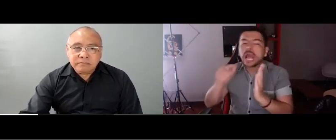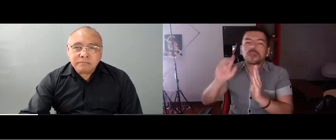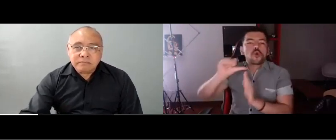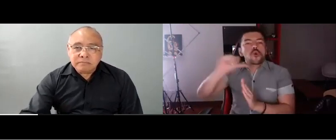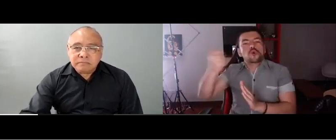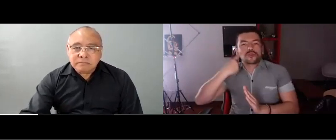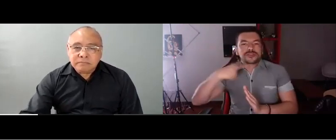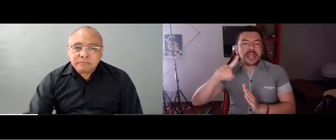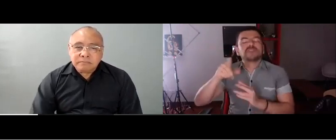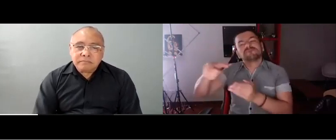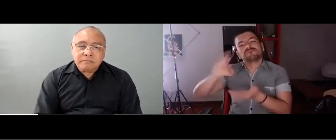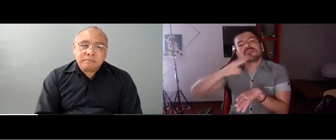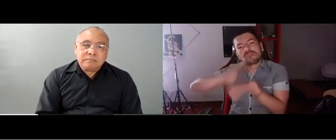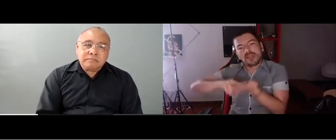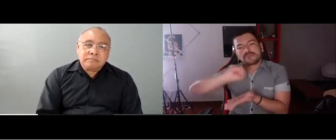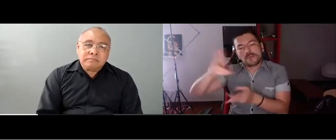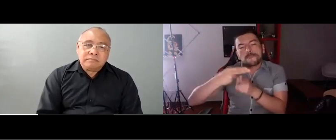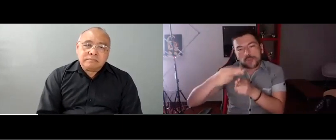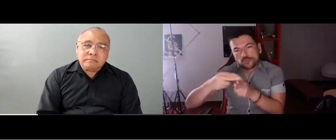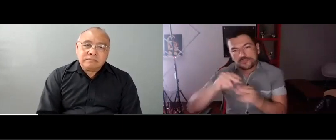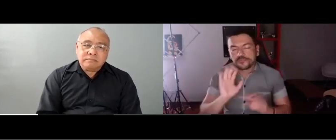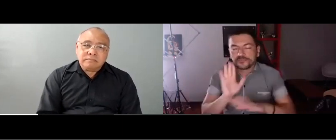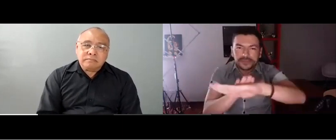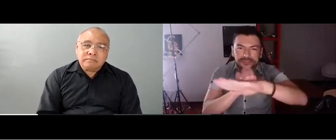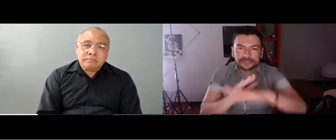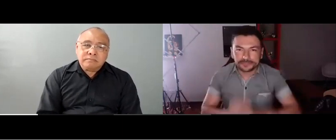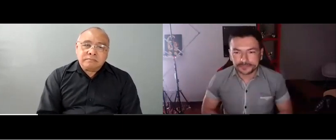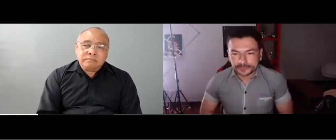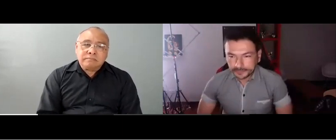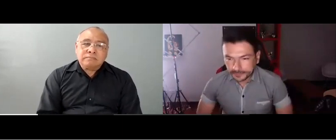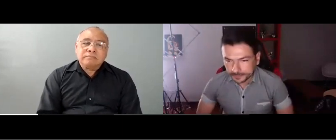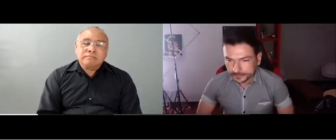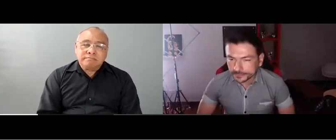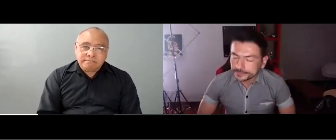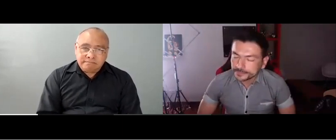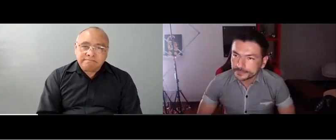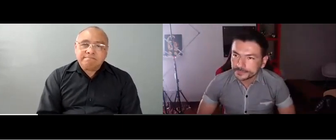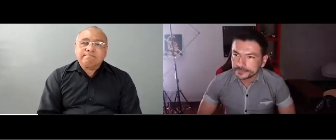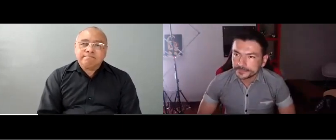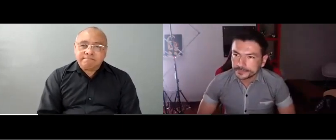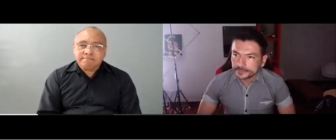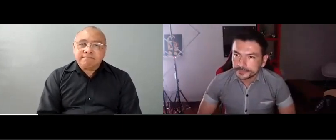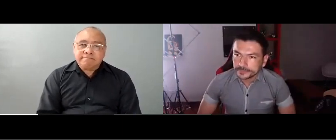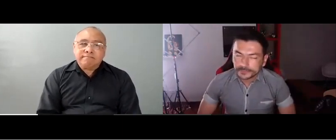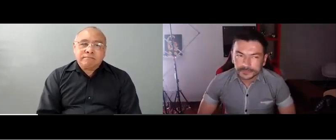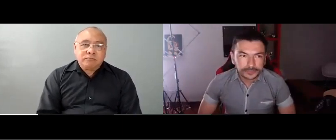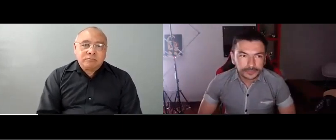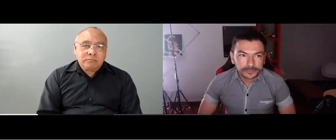demostrado que se puede hacer desde los documentos, desde toda la base jurídica que nosotros tenemos. Y es por eso que seguiremos reuniéndonos